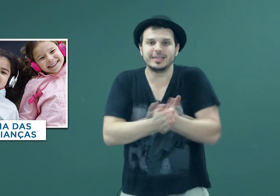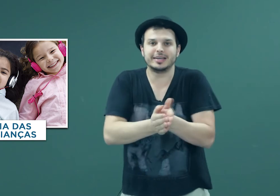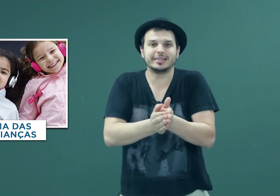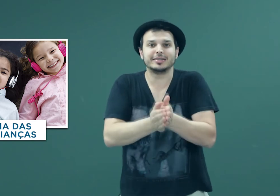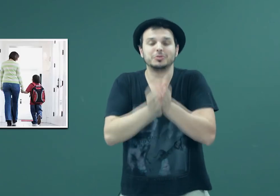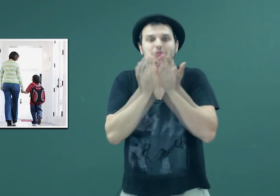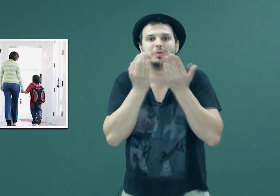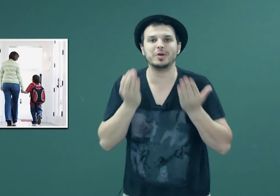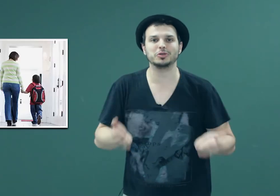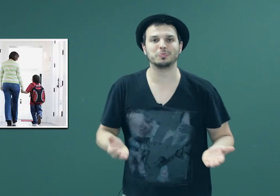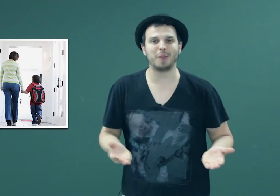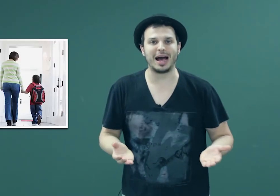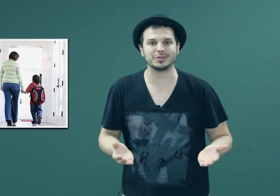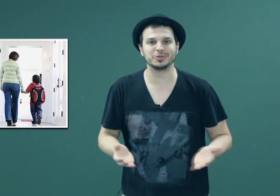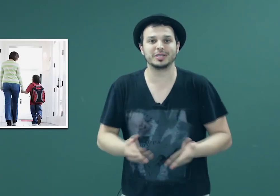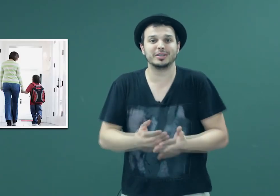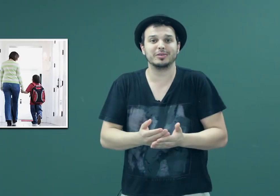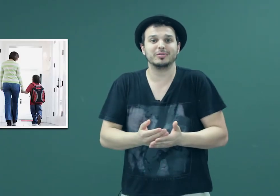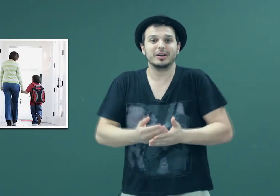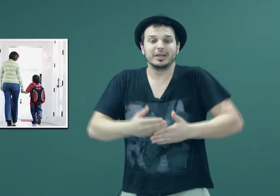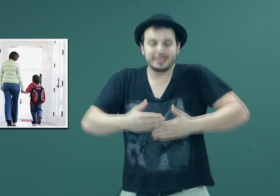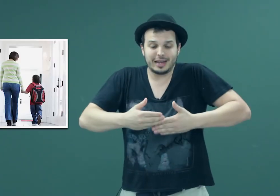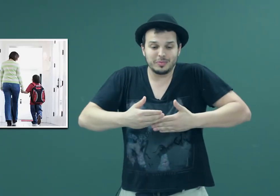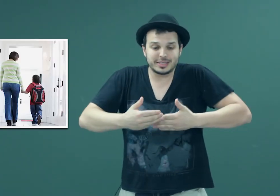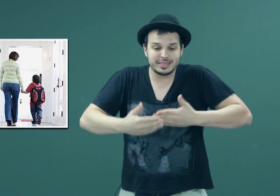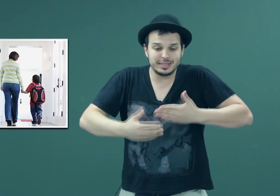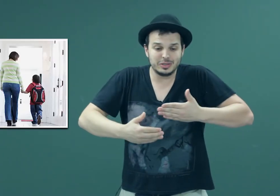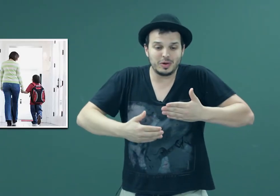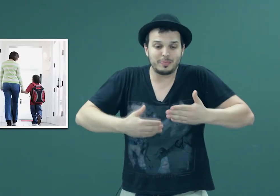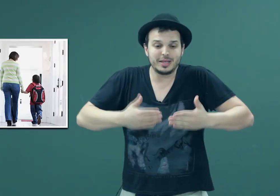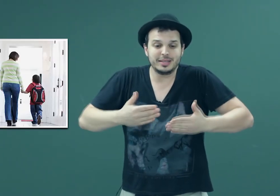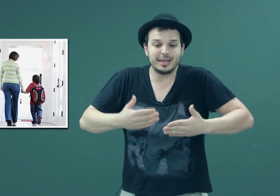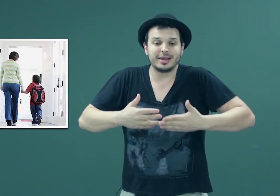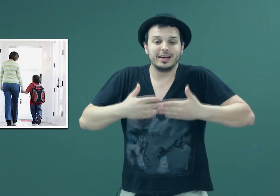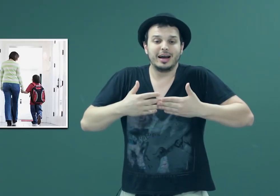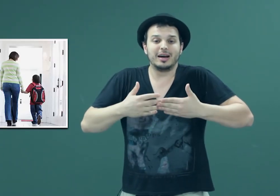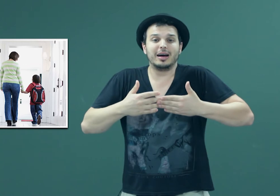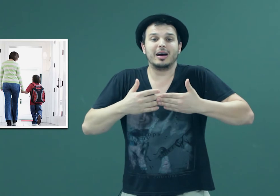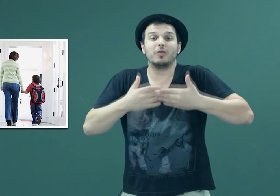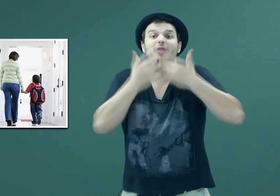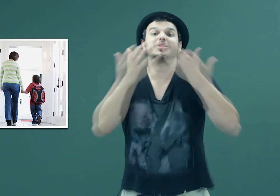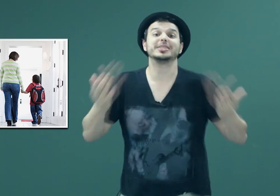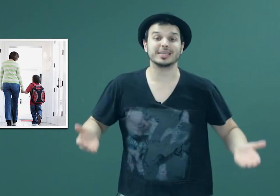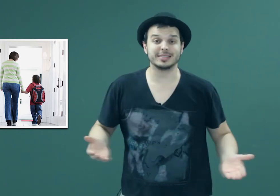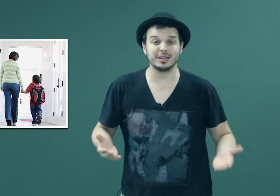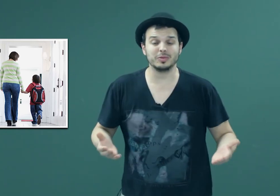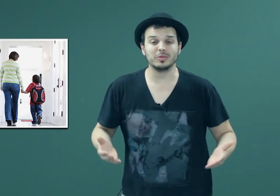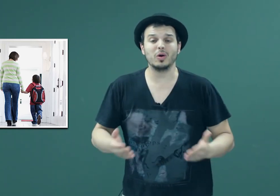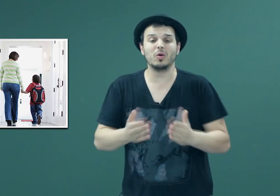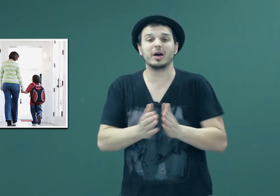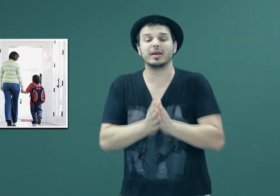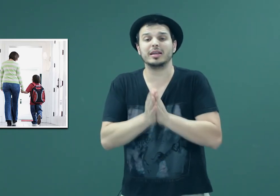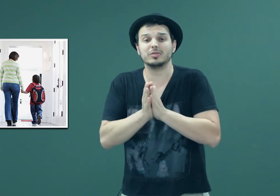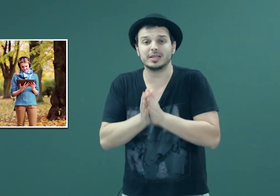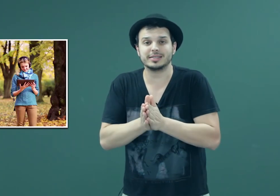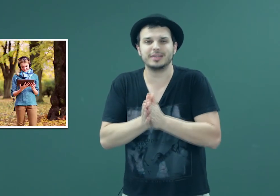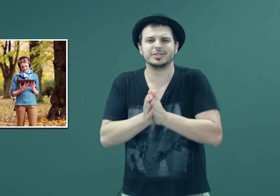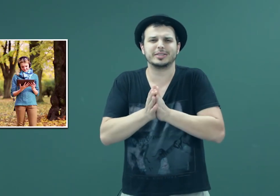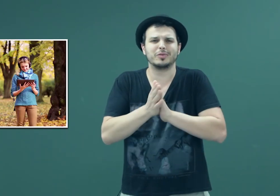ali que tá dando seus primeiros passos, que tá começando a aprender a alfabetização, ou aquele adolescente que tá